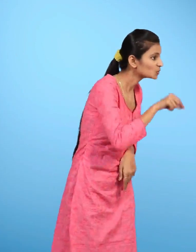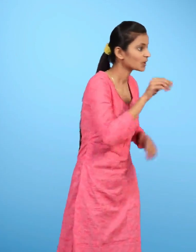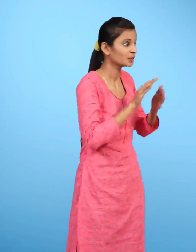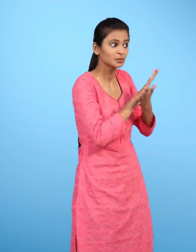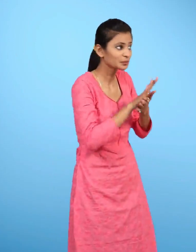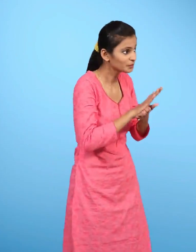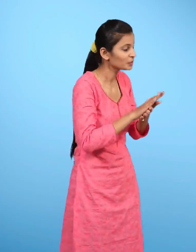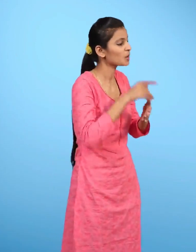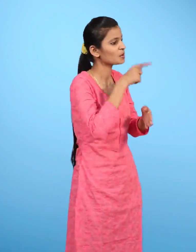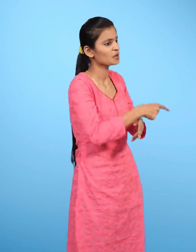इनसे दुगने होते